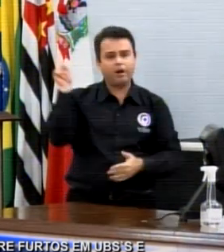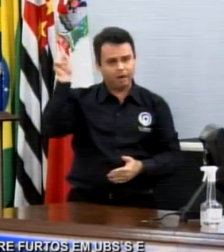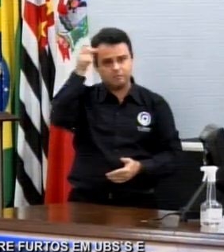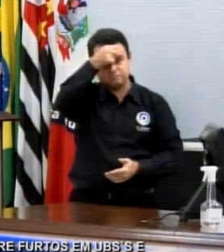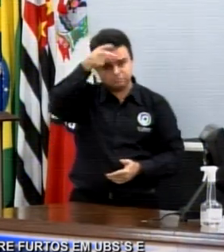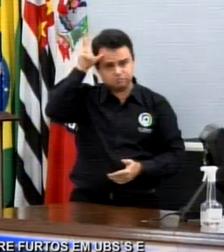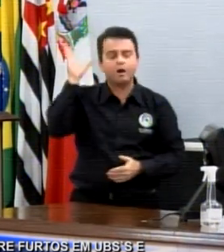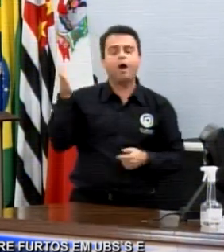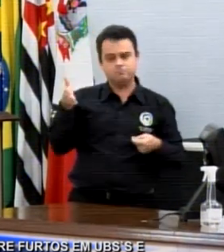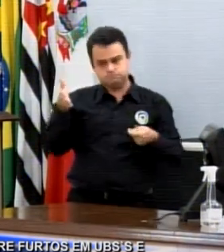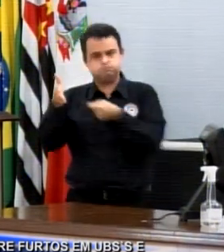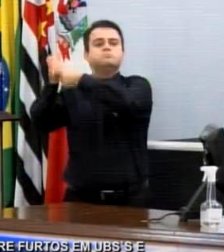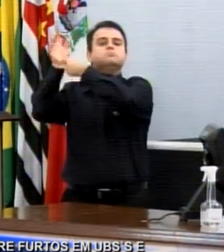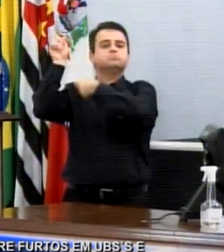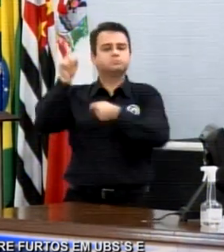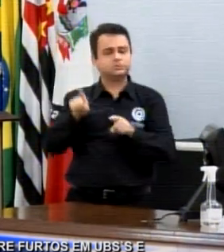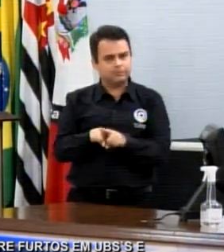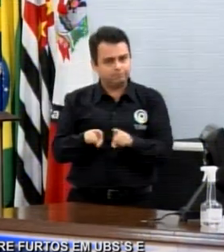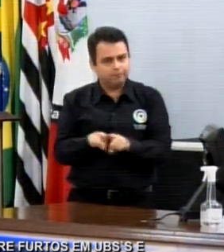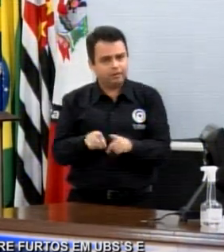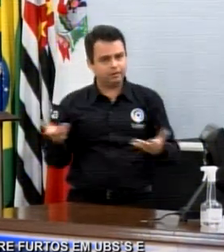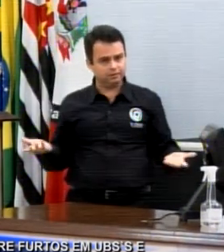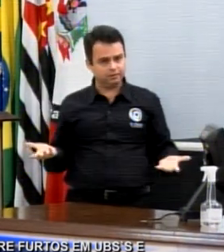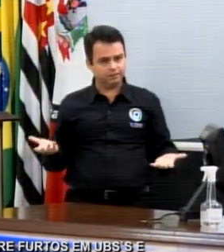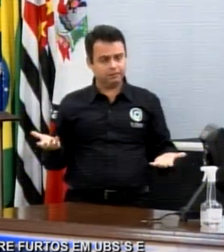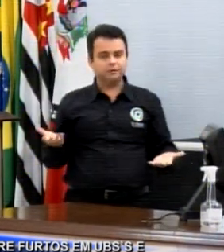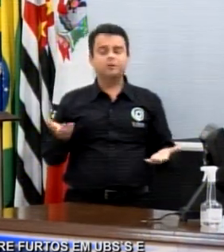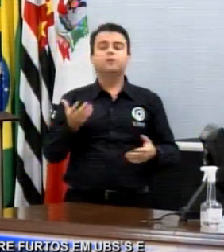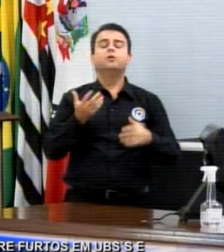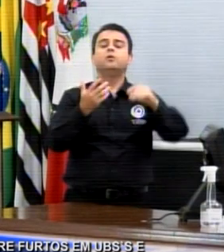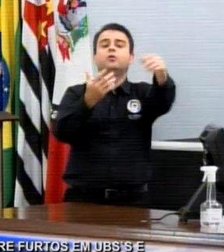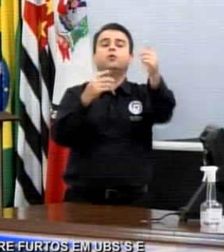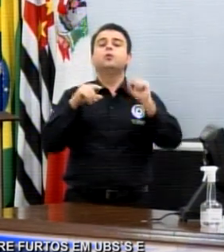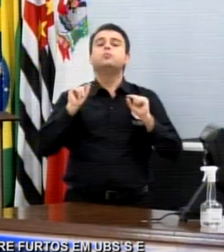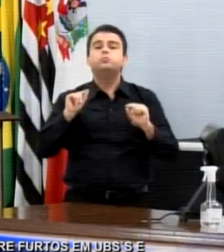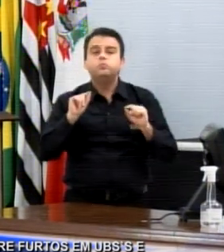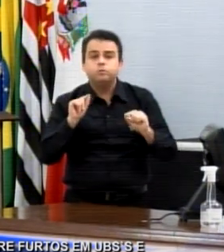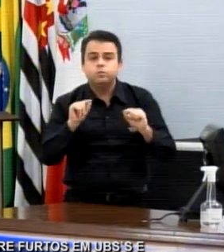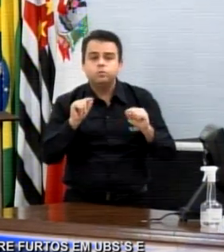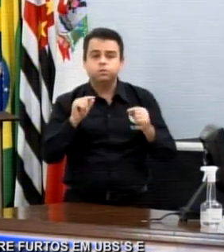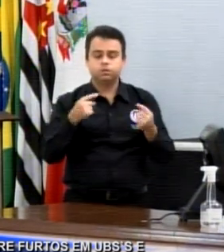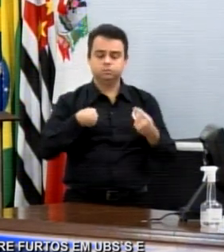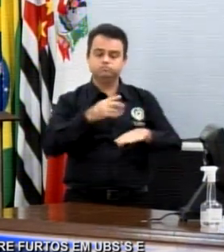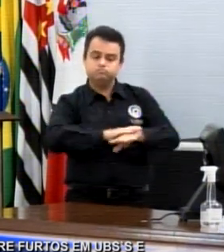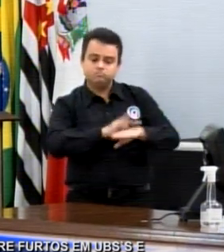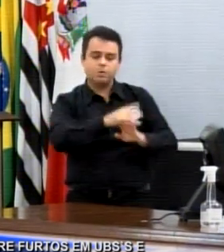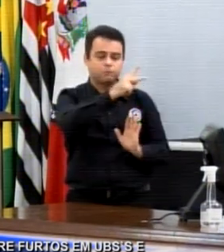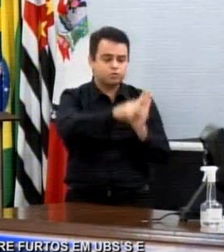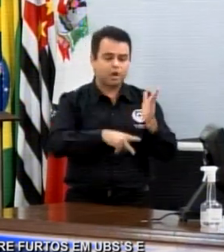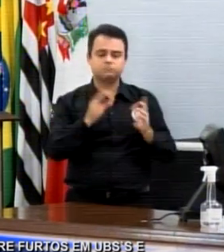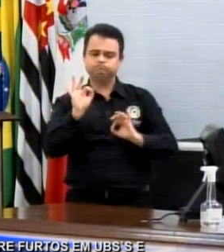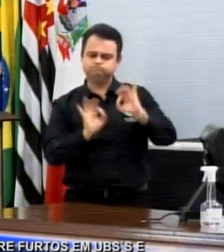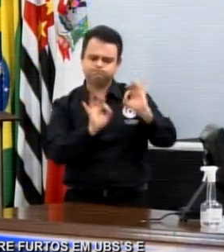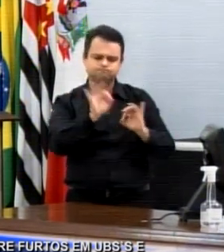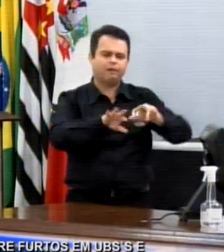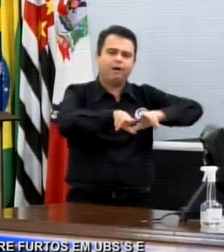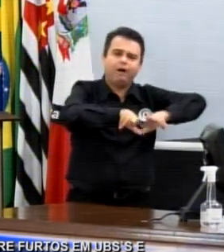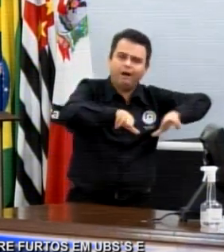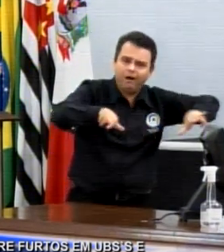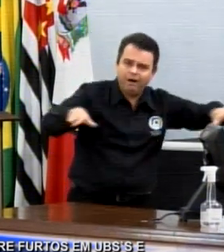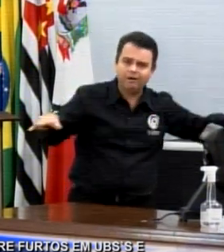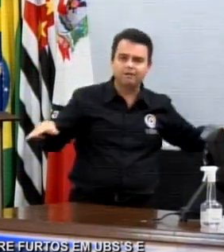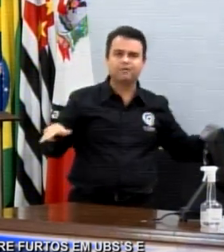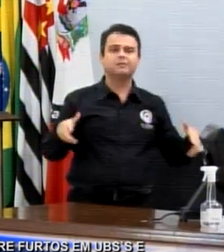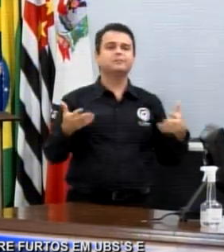culpo totalmente o Executivo, não. Porque por trás do Executivo, tem procuradores que seguram, que fazem isso. Aí vem o projeto do Bruno